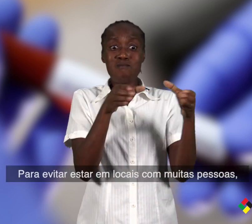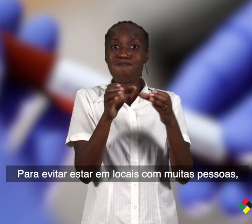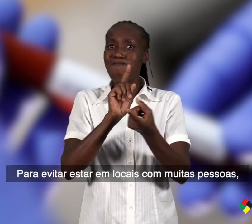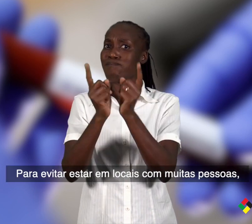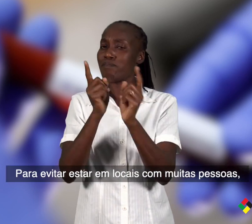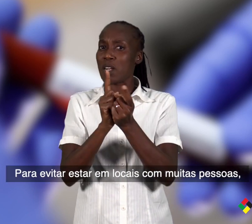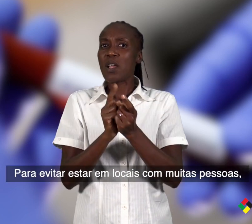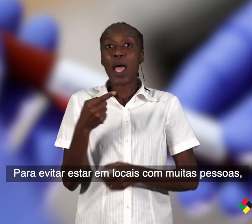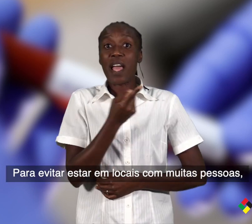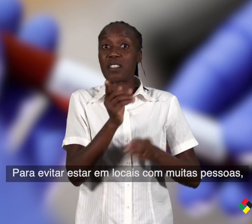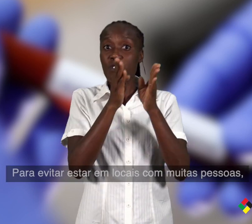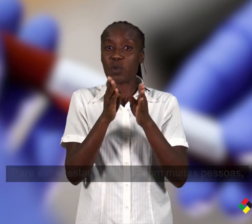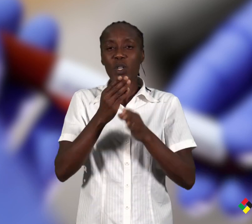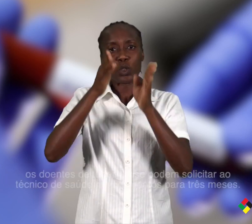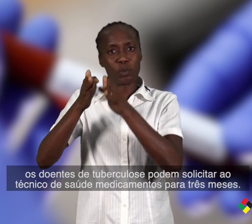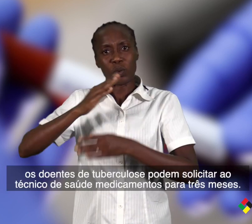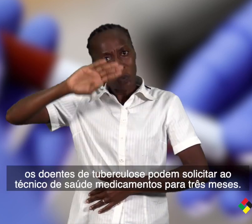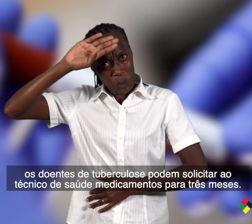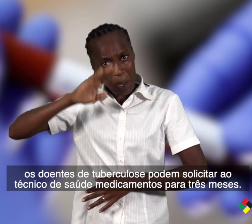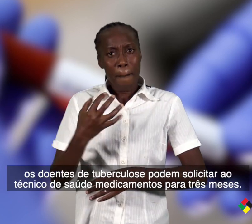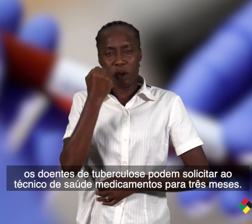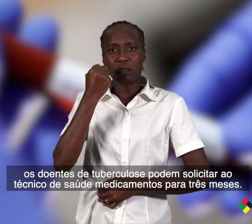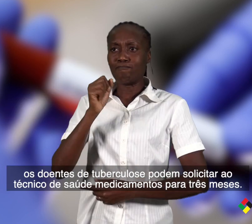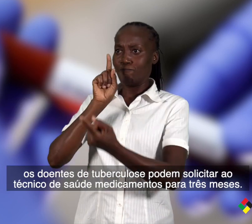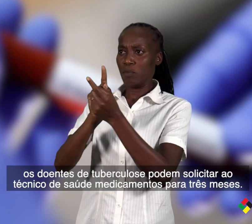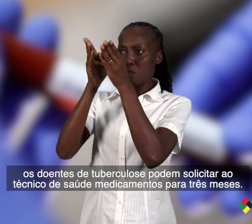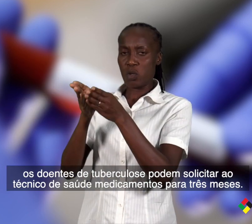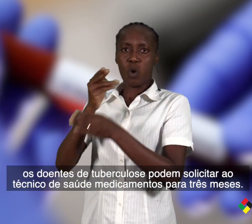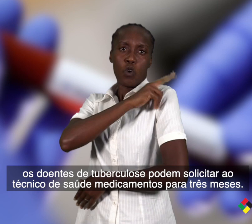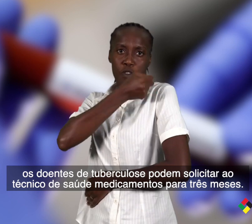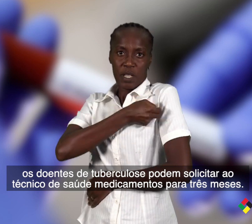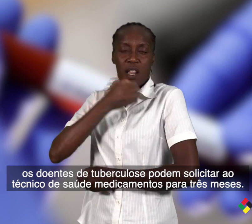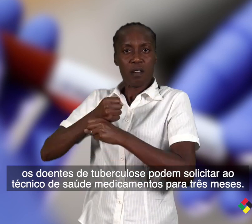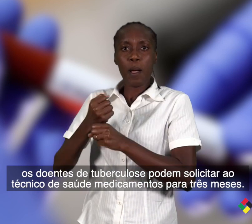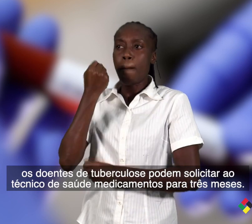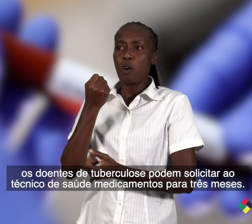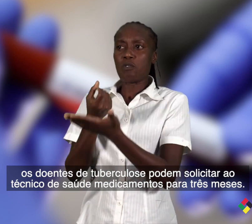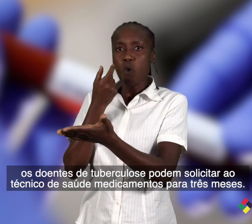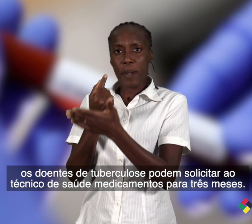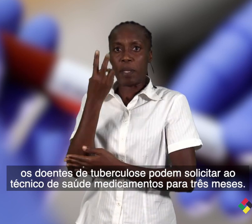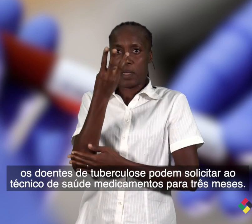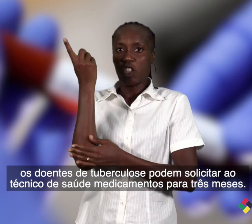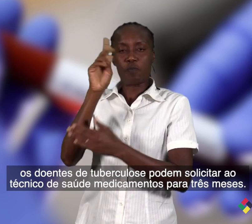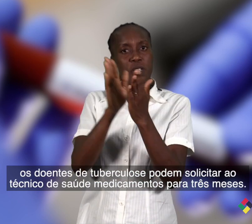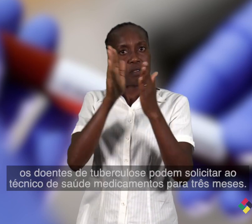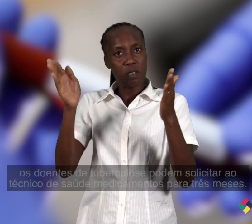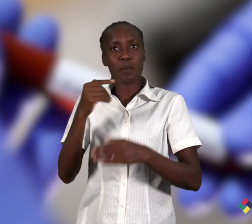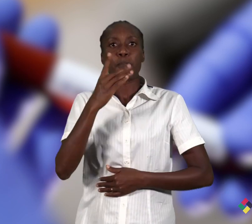estar em locais com muitas pessoas, os doentes de tuberculose podem solicitar ao técnico de saúde medicamentos para três meses. No